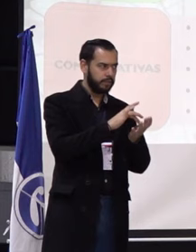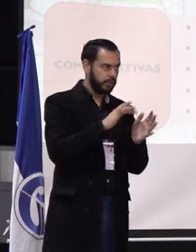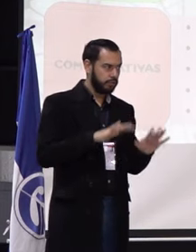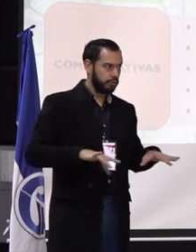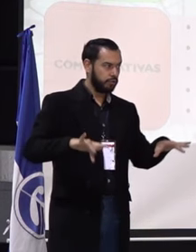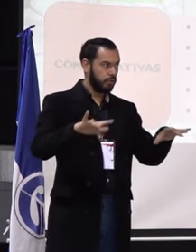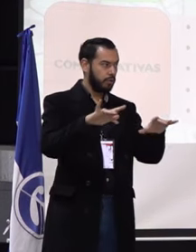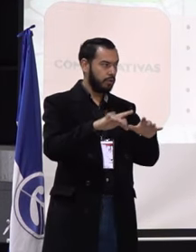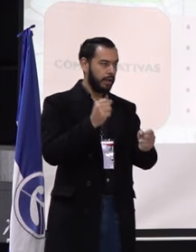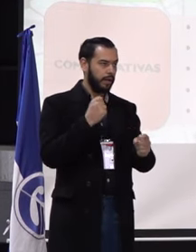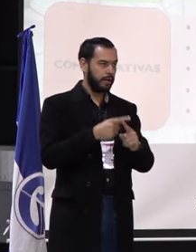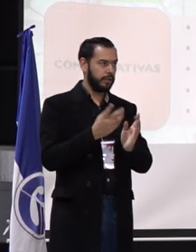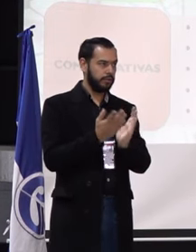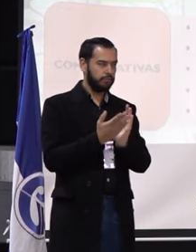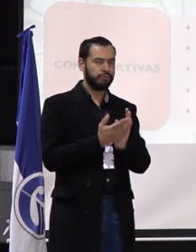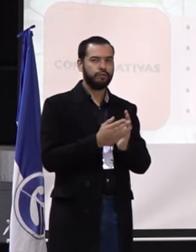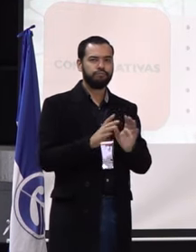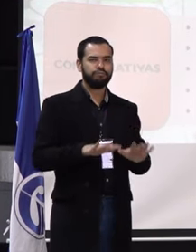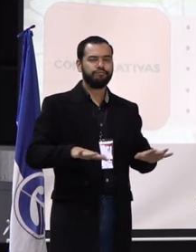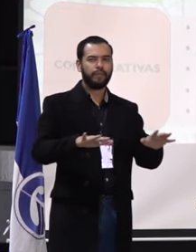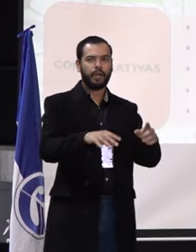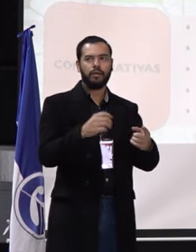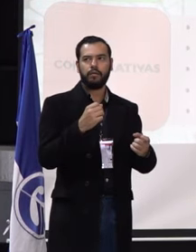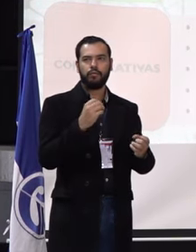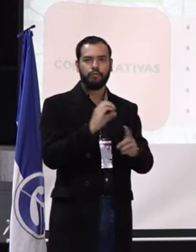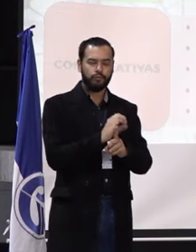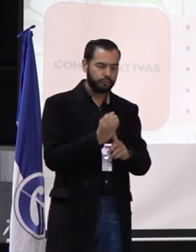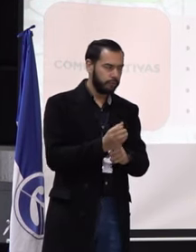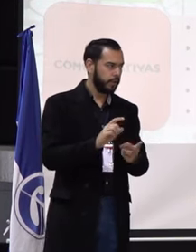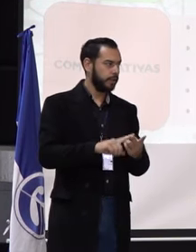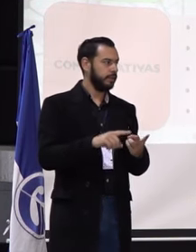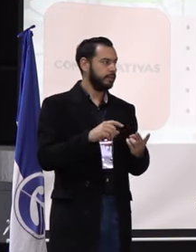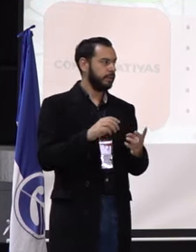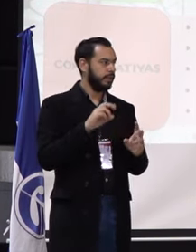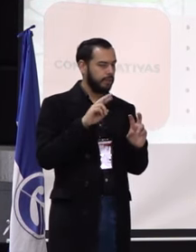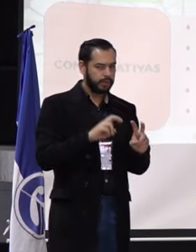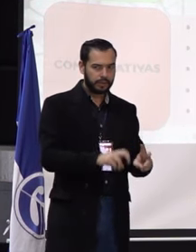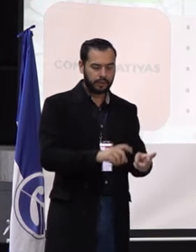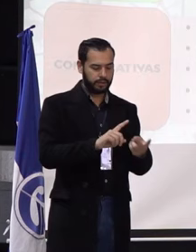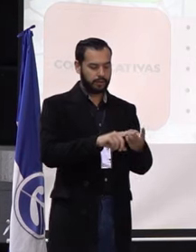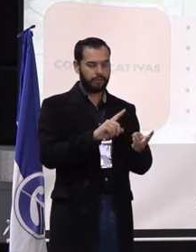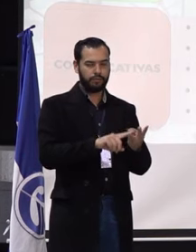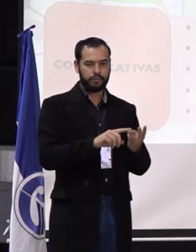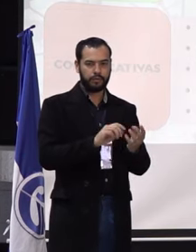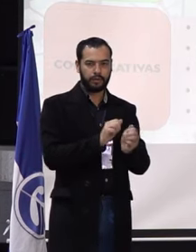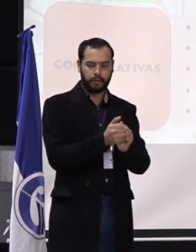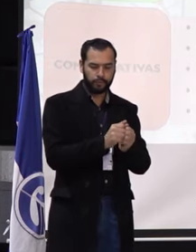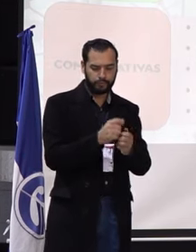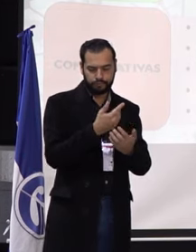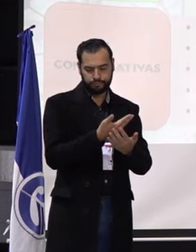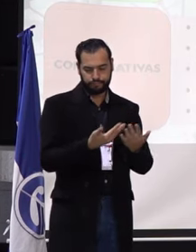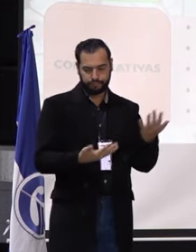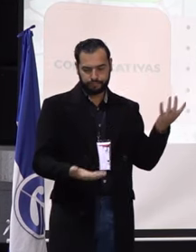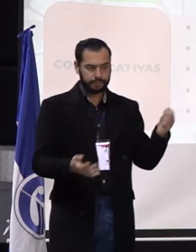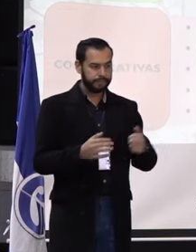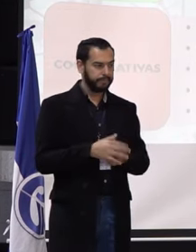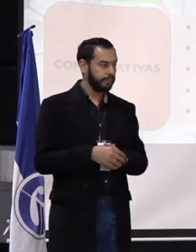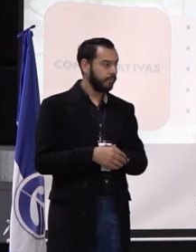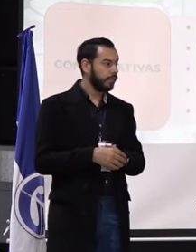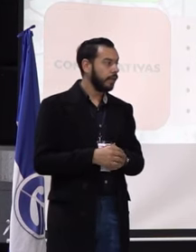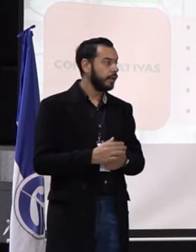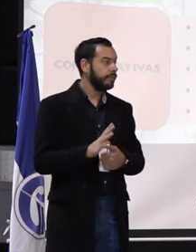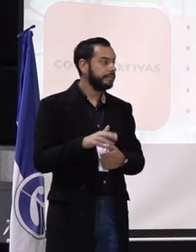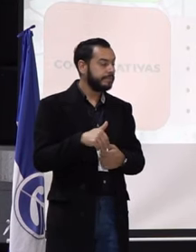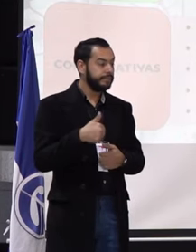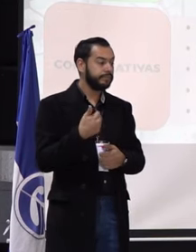egresados, como espacios culturales, investigativos, deportivos y demás. Y en cuanto a las